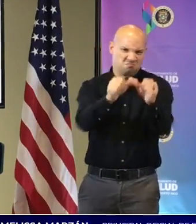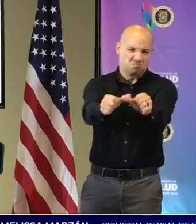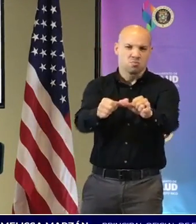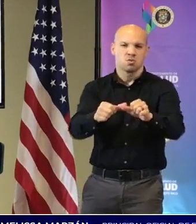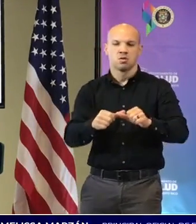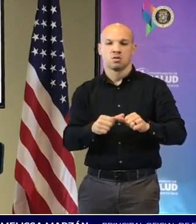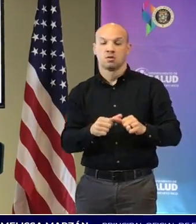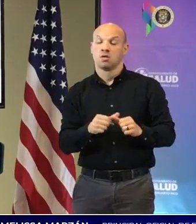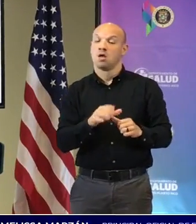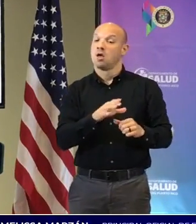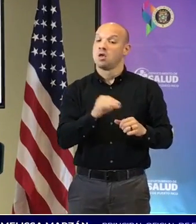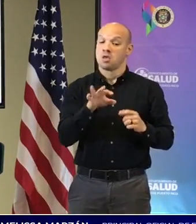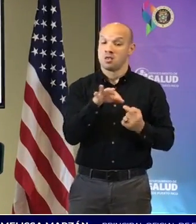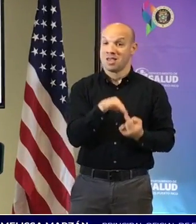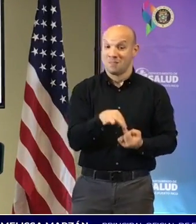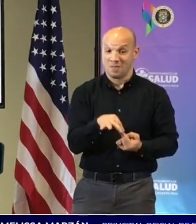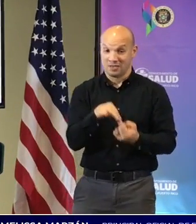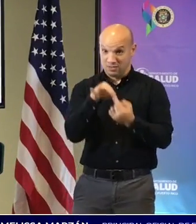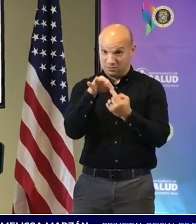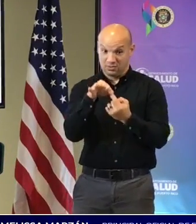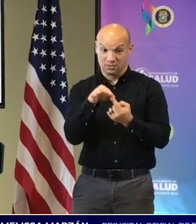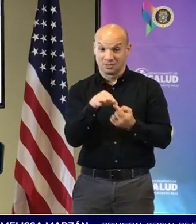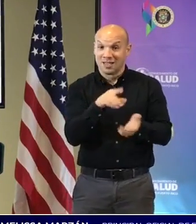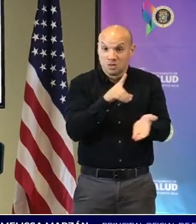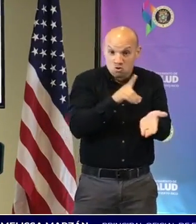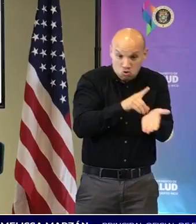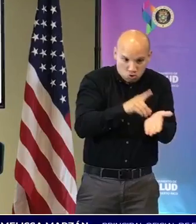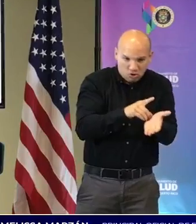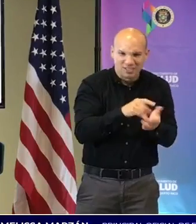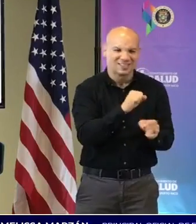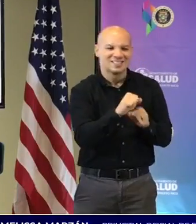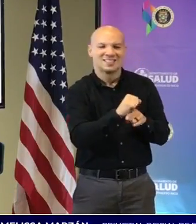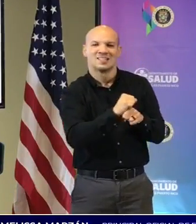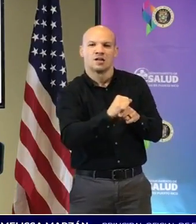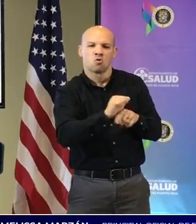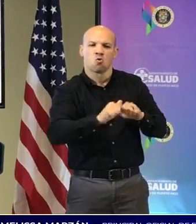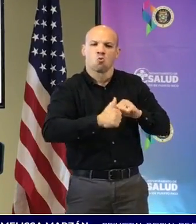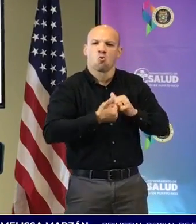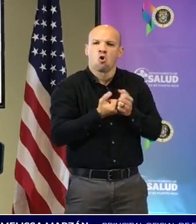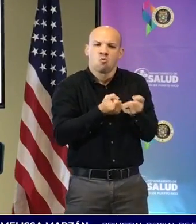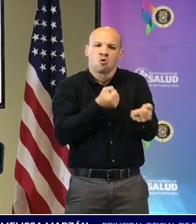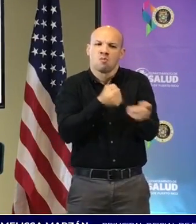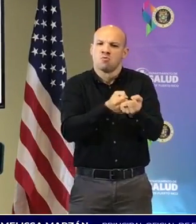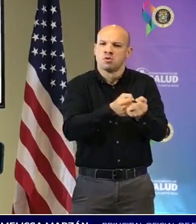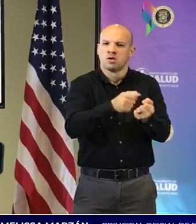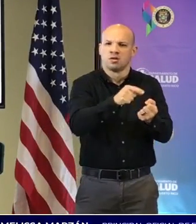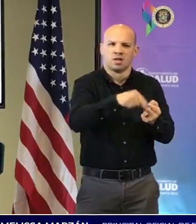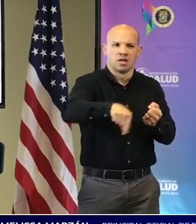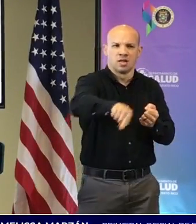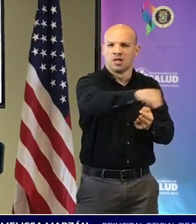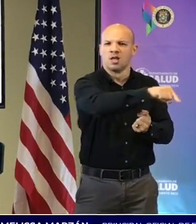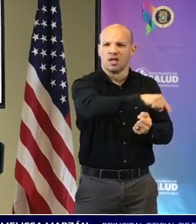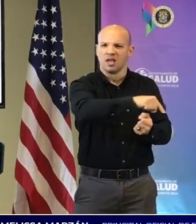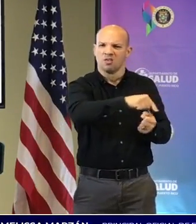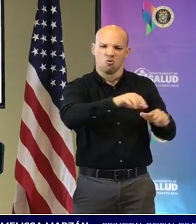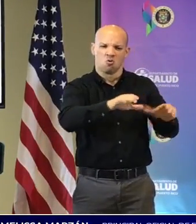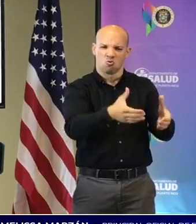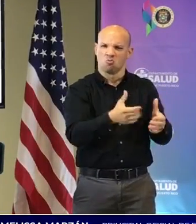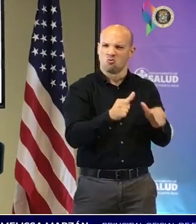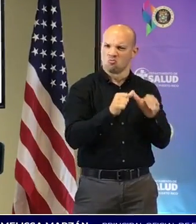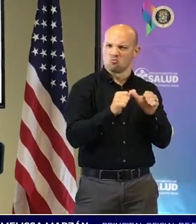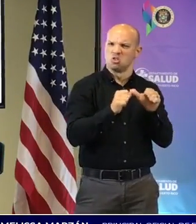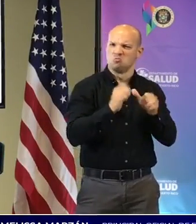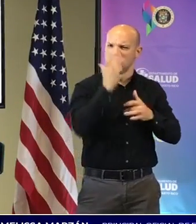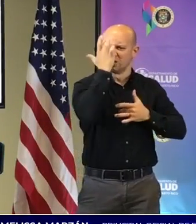crear los adiestramientos para los proveedores de salud que igualmente necesitan tener todas estas guías